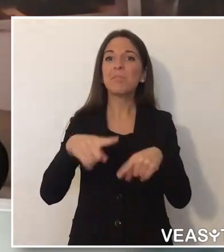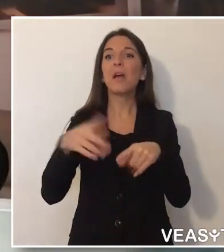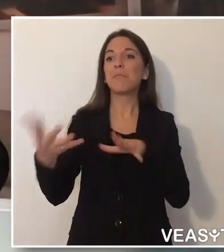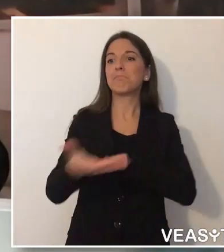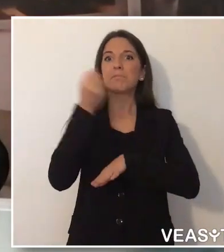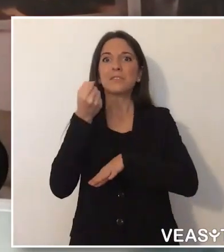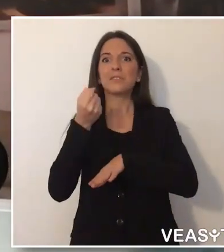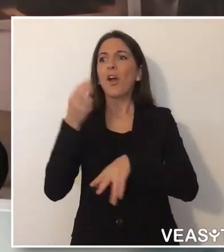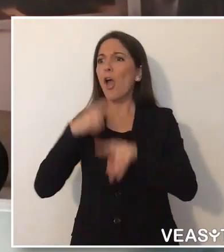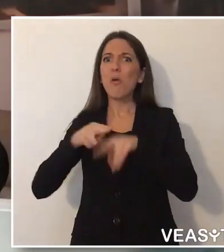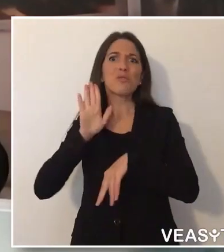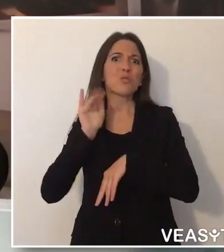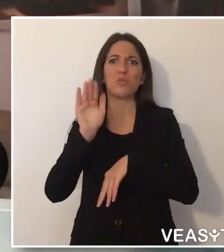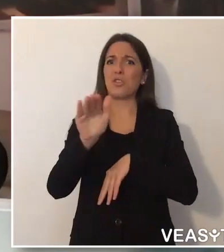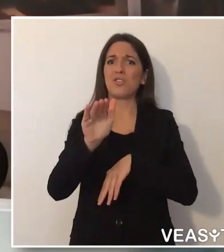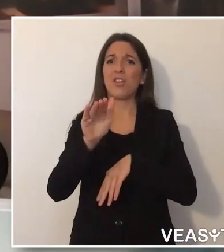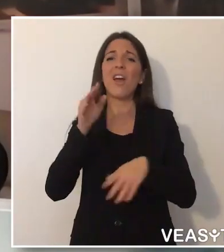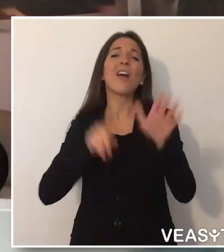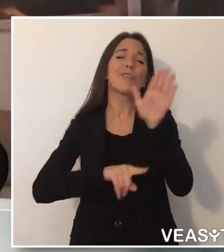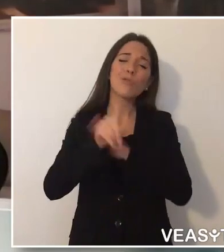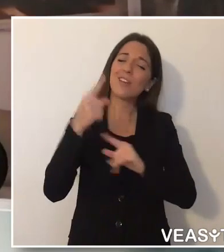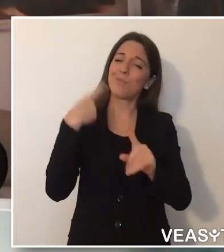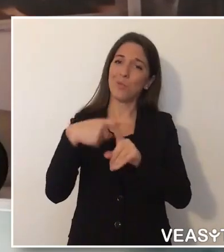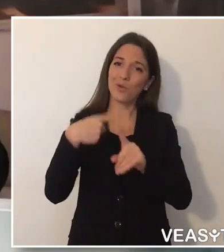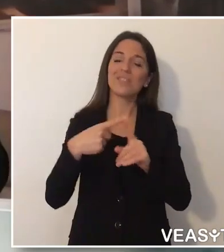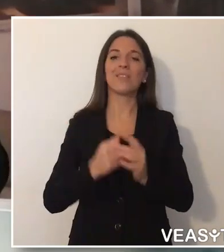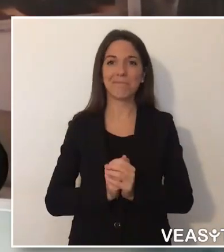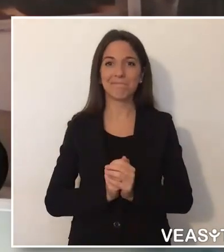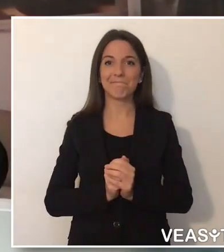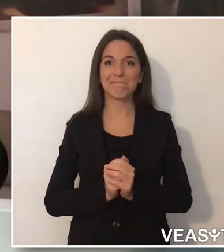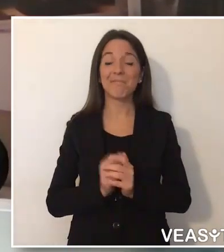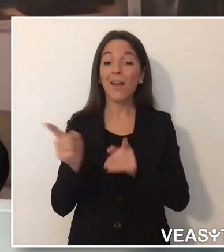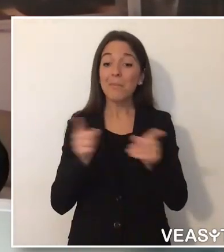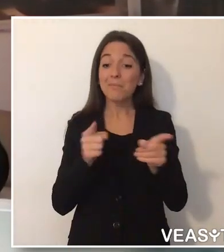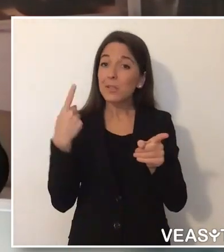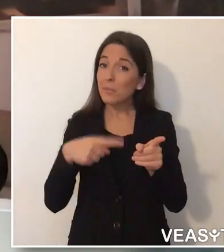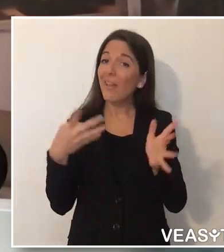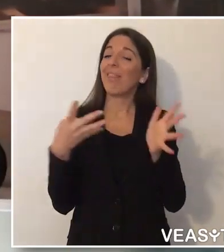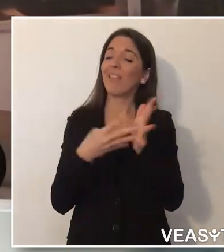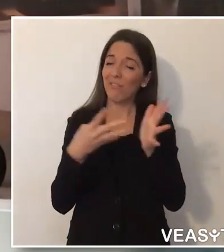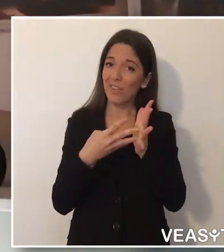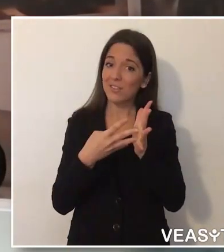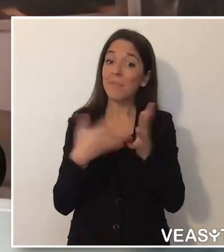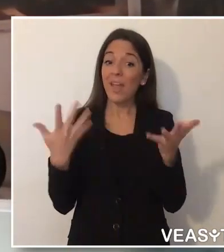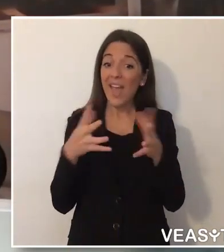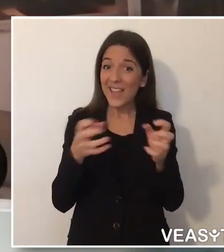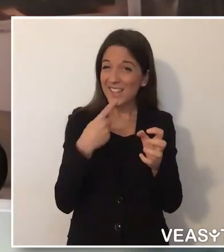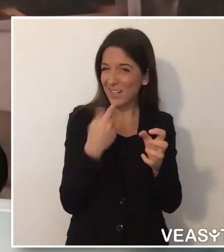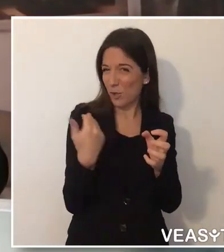anche da molte pubbliche amministrazioni, comuni, ospedali e aziende sociosanitarie, servizi di